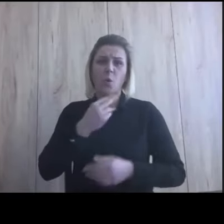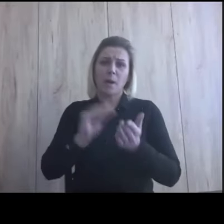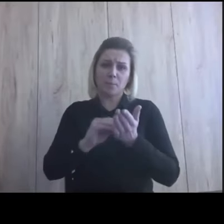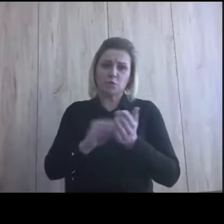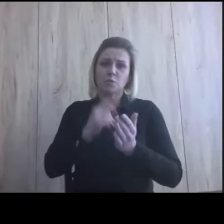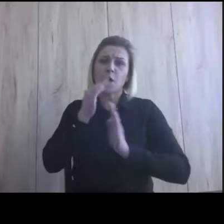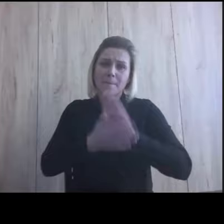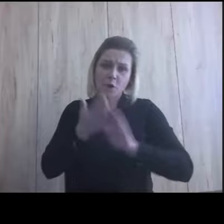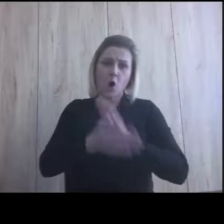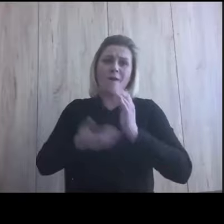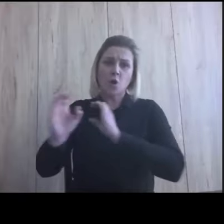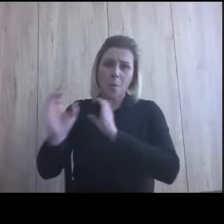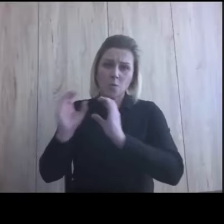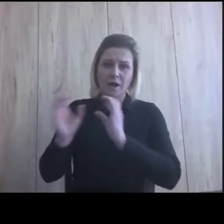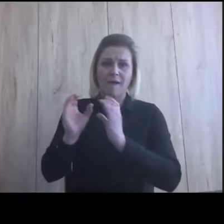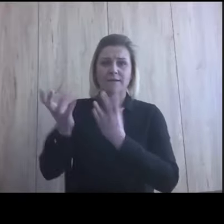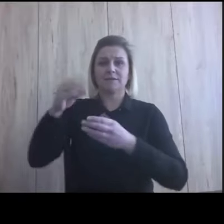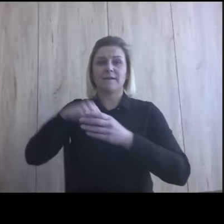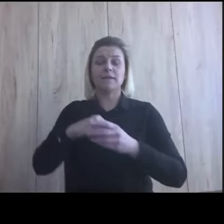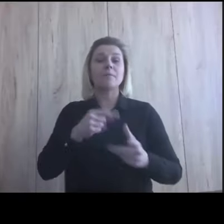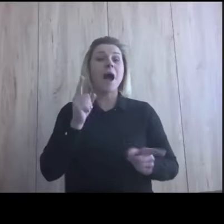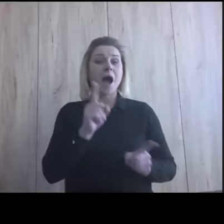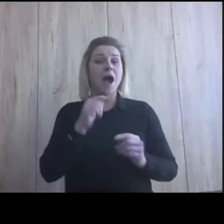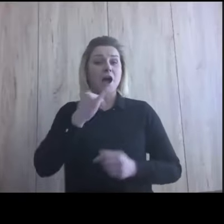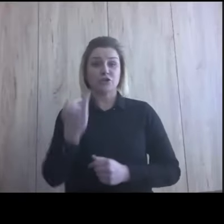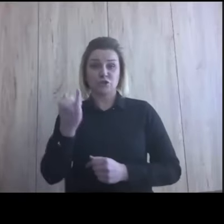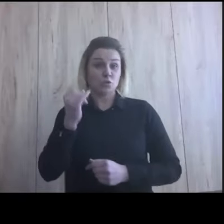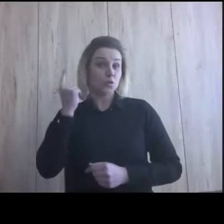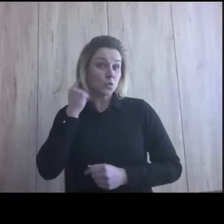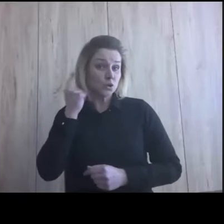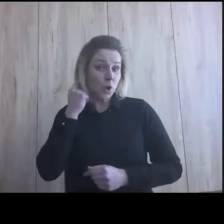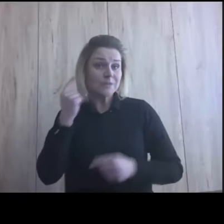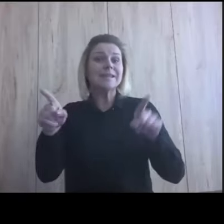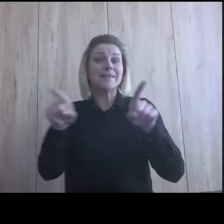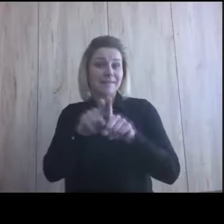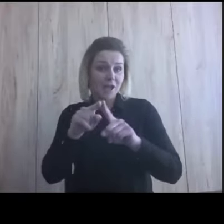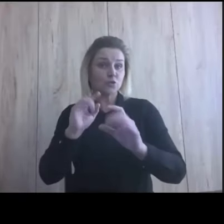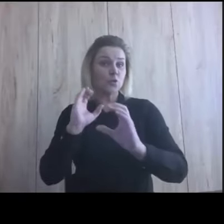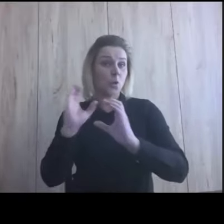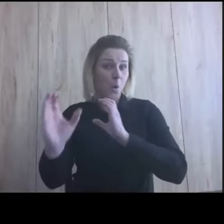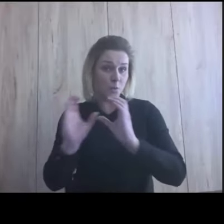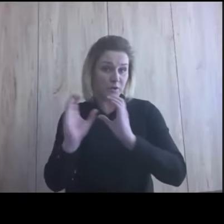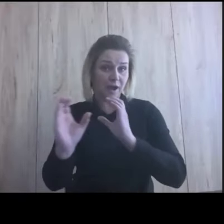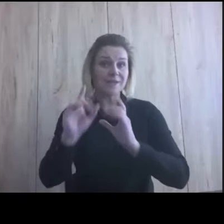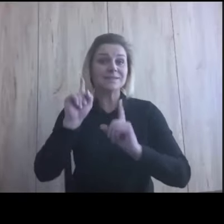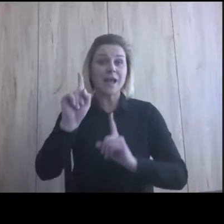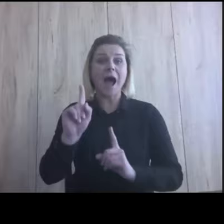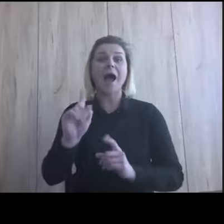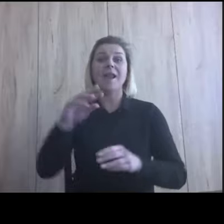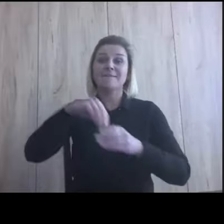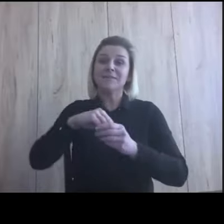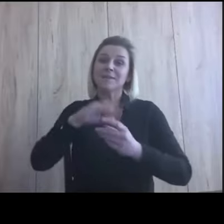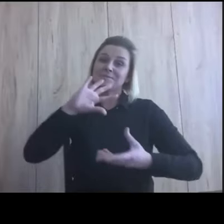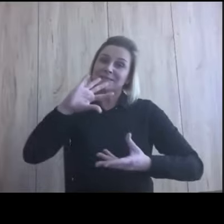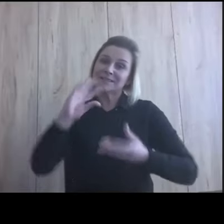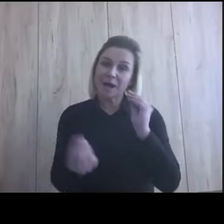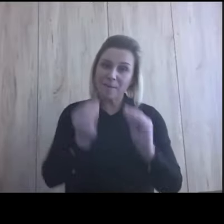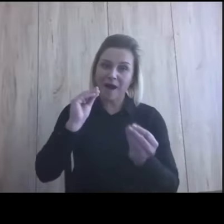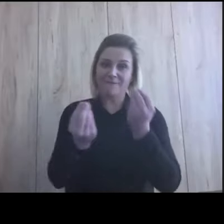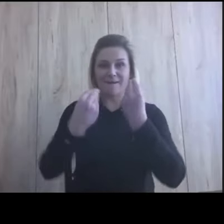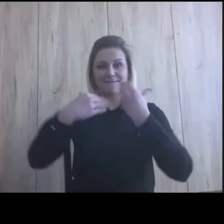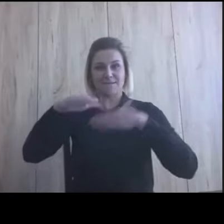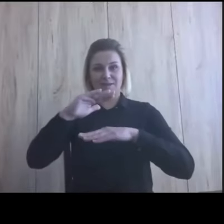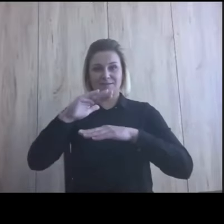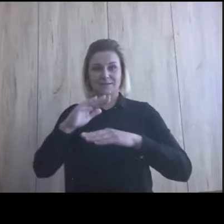migowego do komunikacji, a dziecko słyszące też do komunikacji. Ale przede wszystkim ma być to rodzaj zabawy, ma być to rodzaj